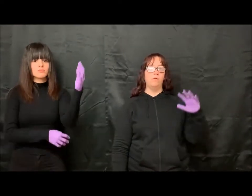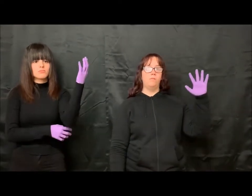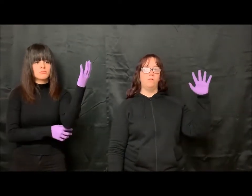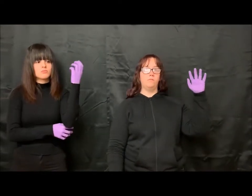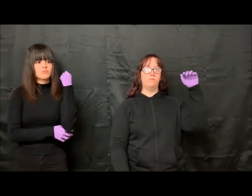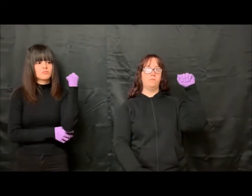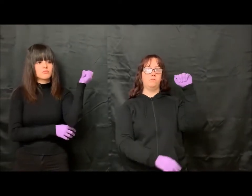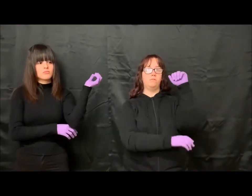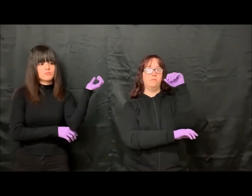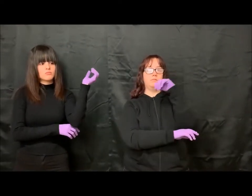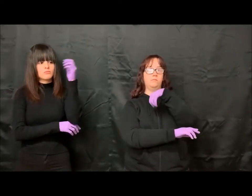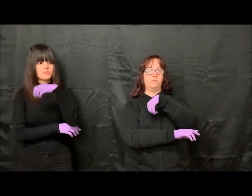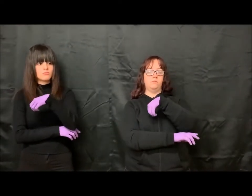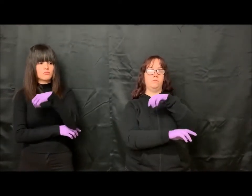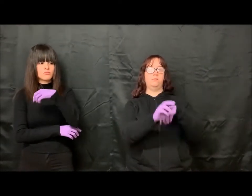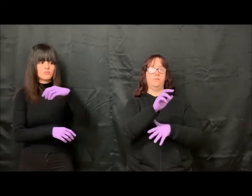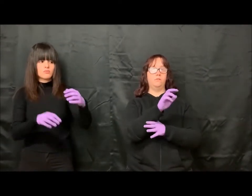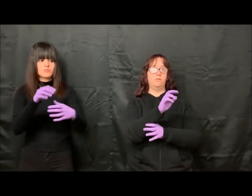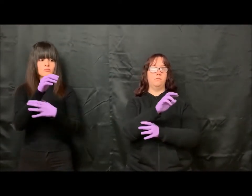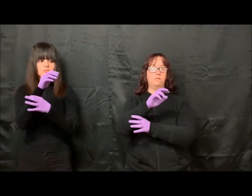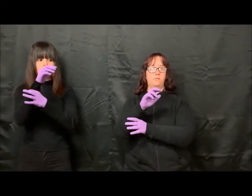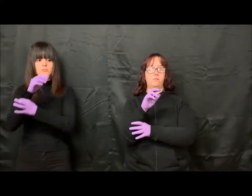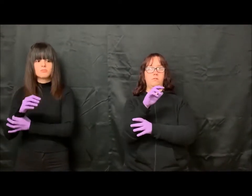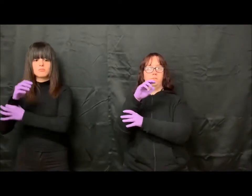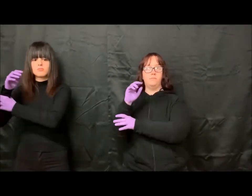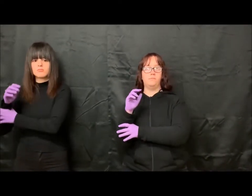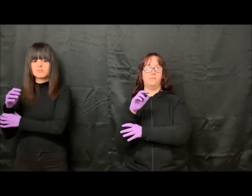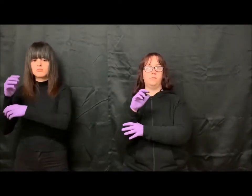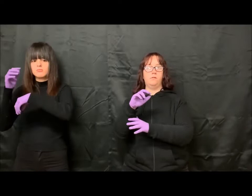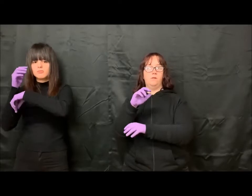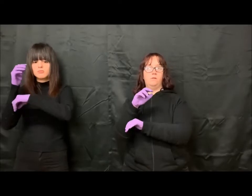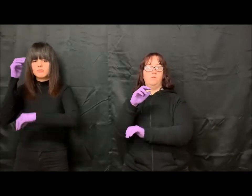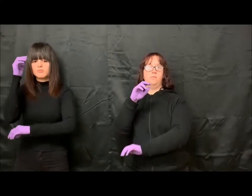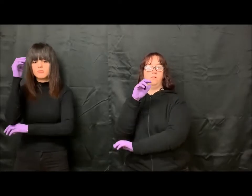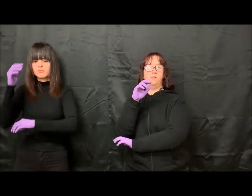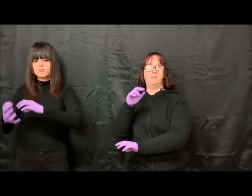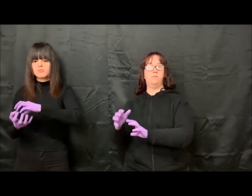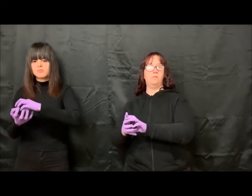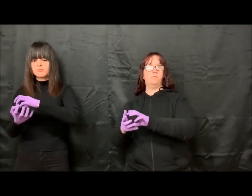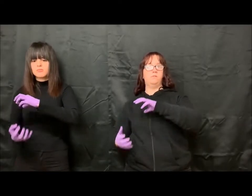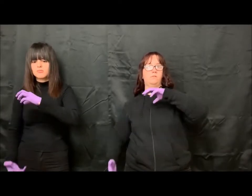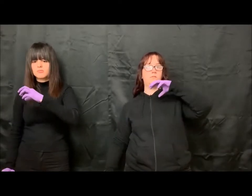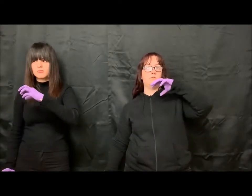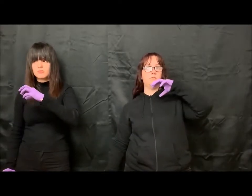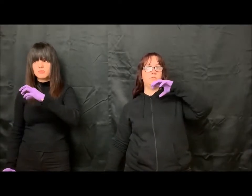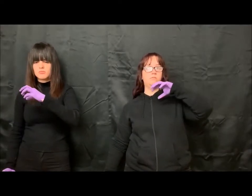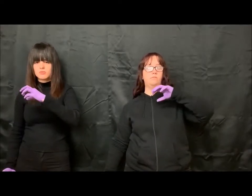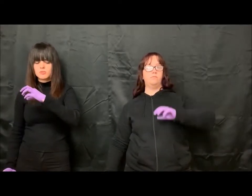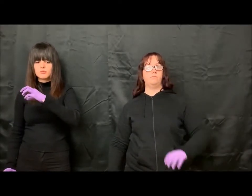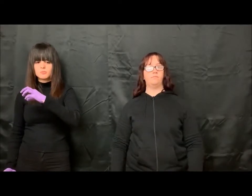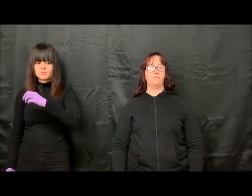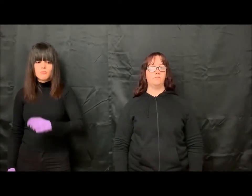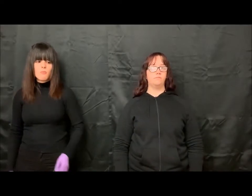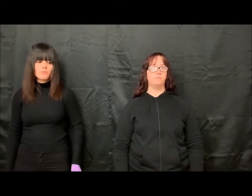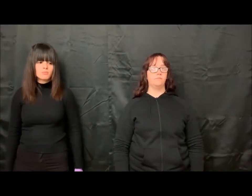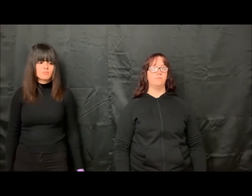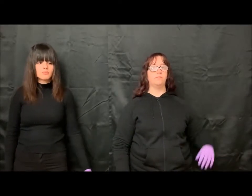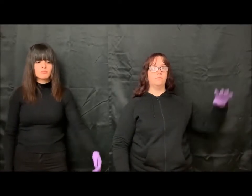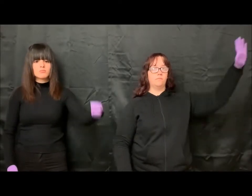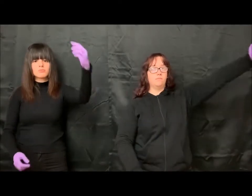Una flor que se marchita, un árbol que no crece porque no es su lugar Un